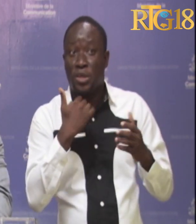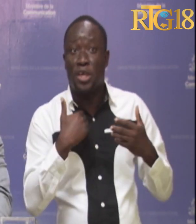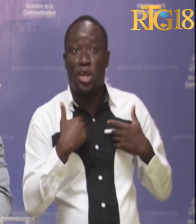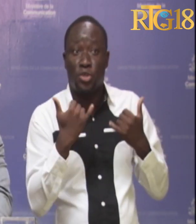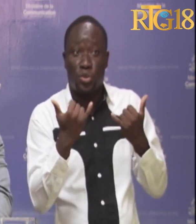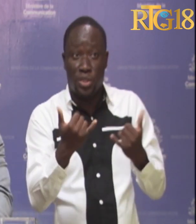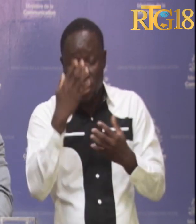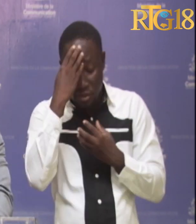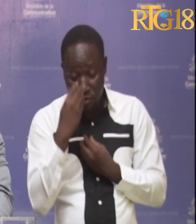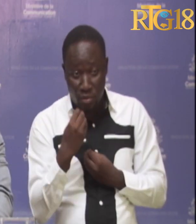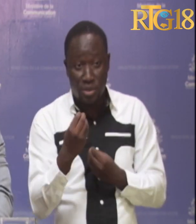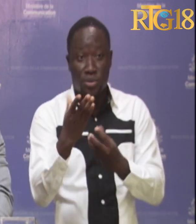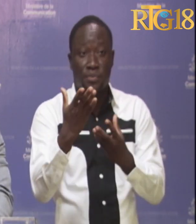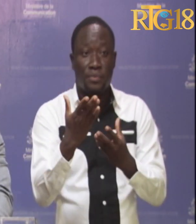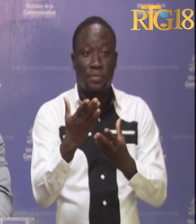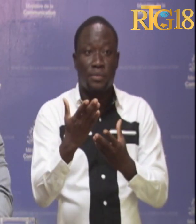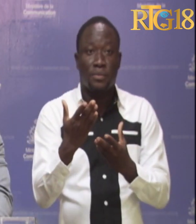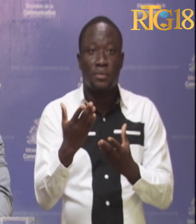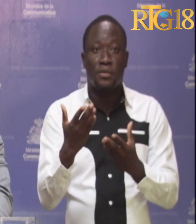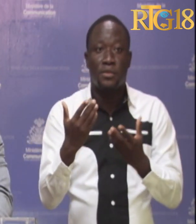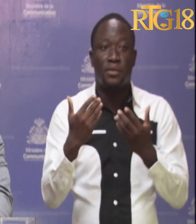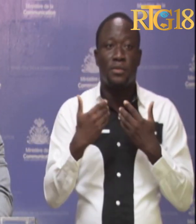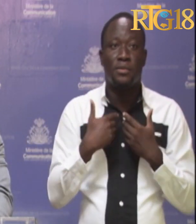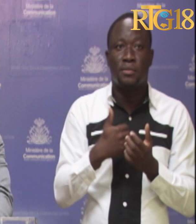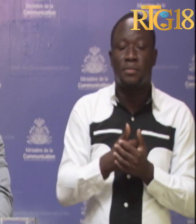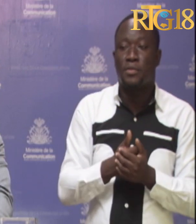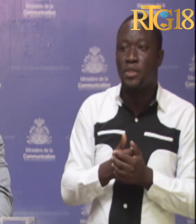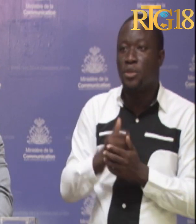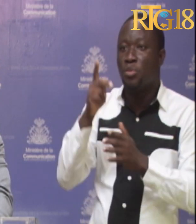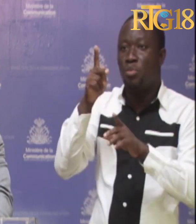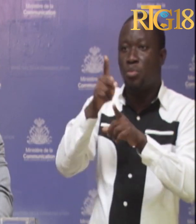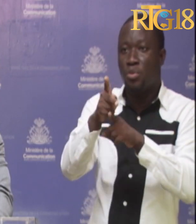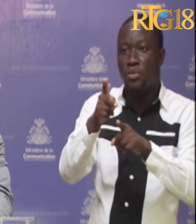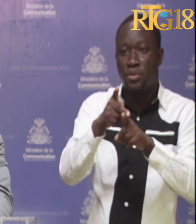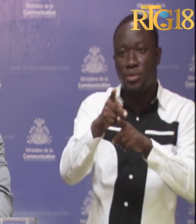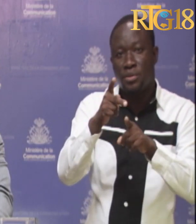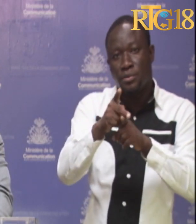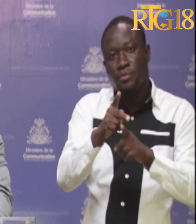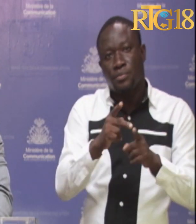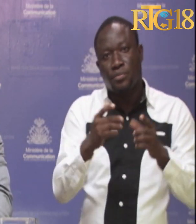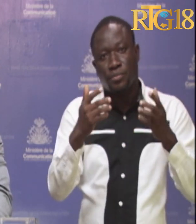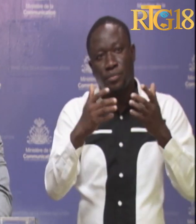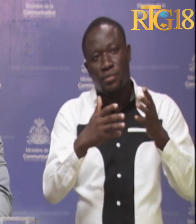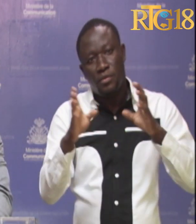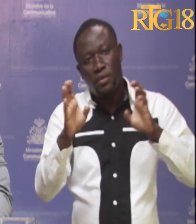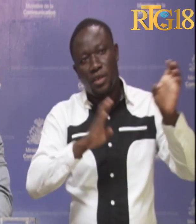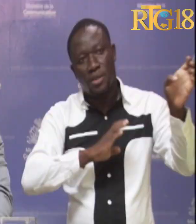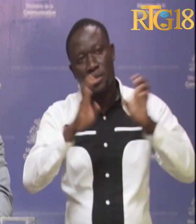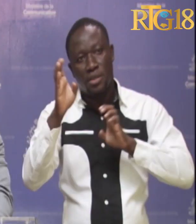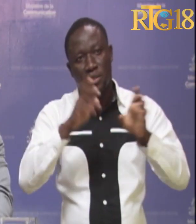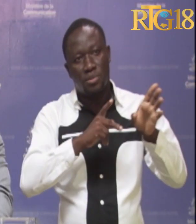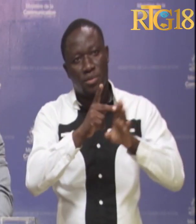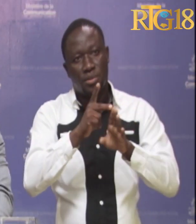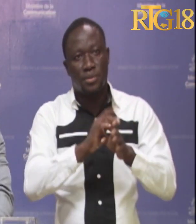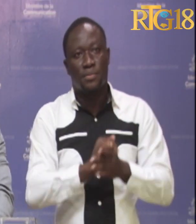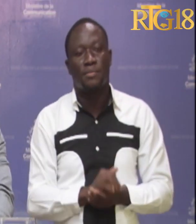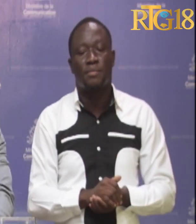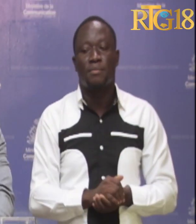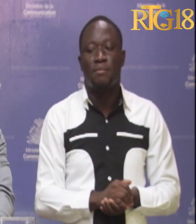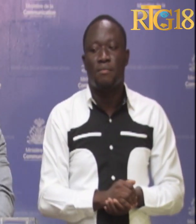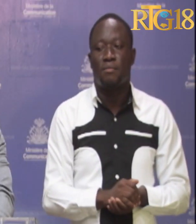haïtien d'information qui entache le crédit et le professionnalisme inhérents à l'exercice des métiers de presse.